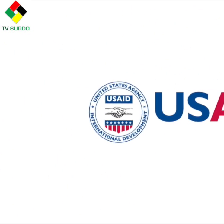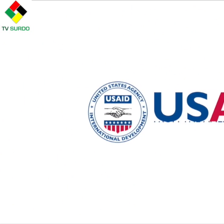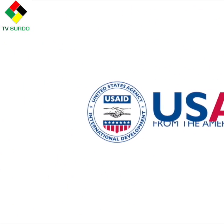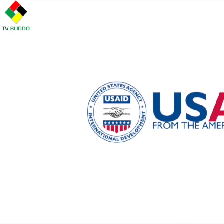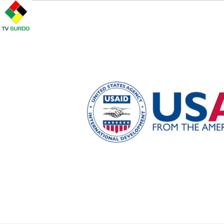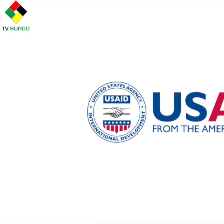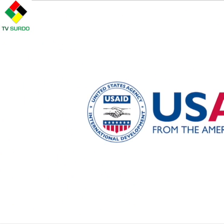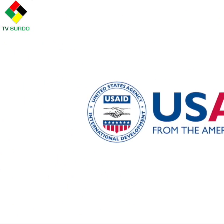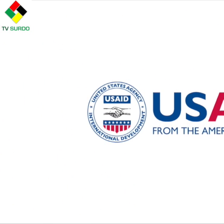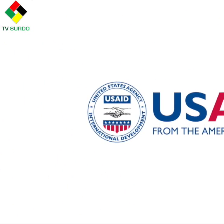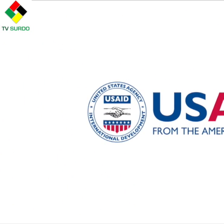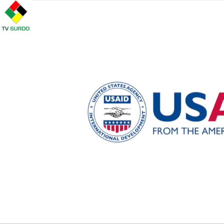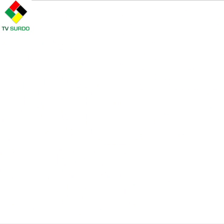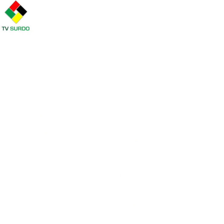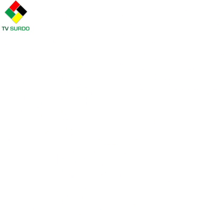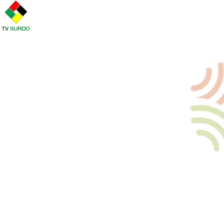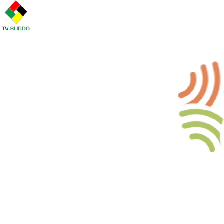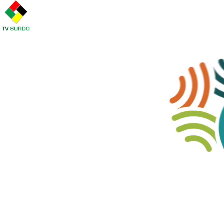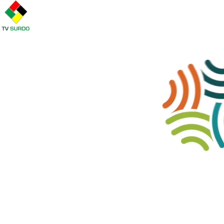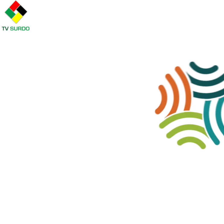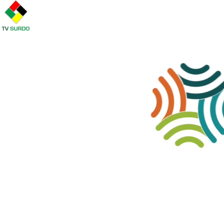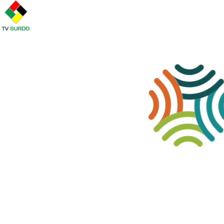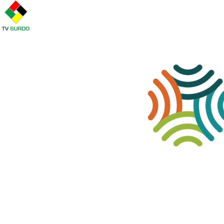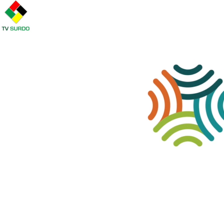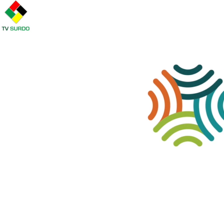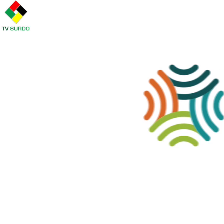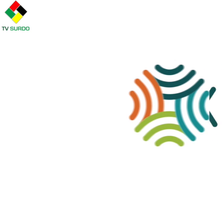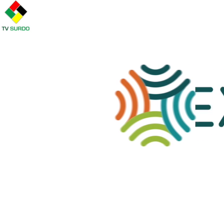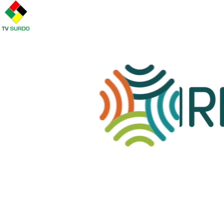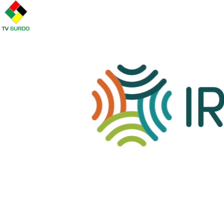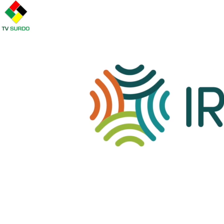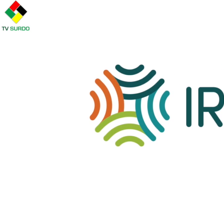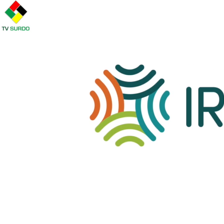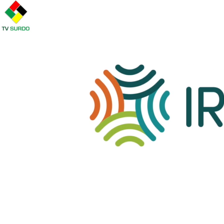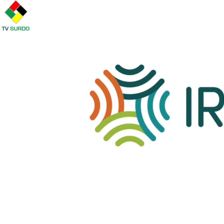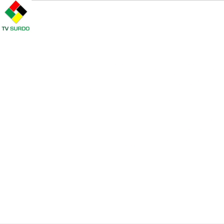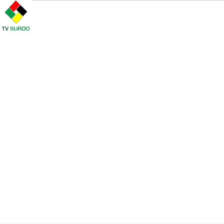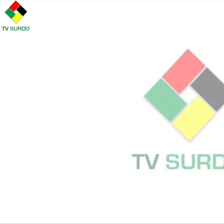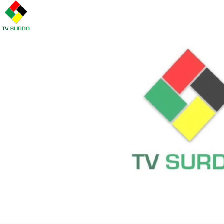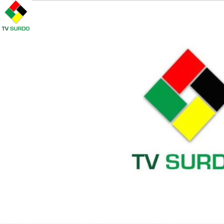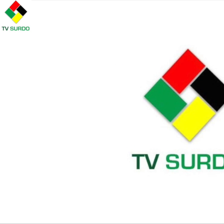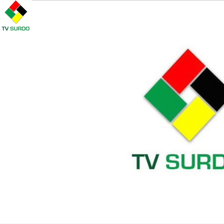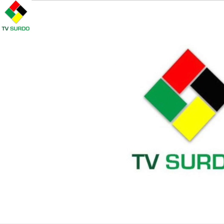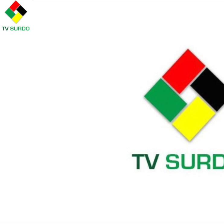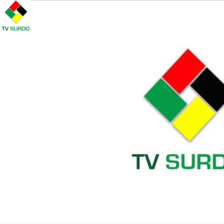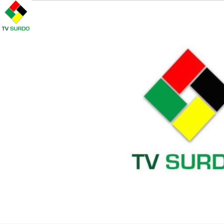Humano